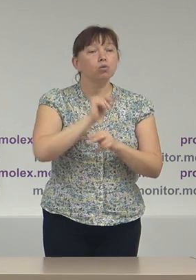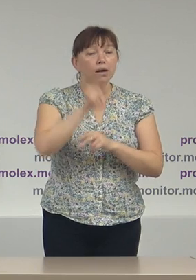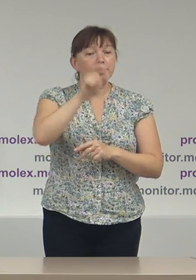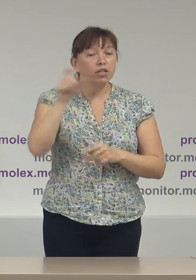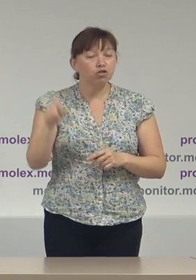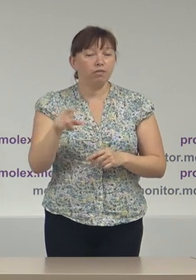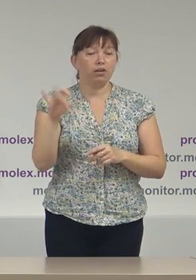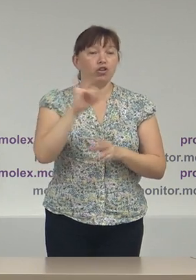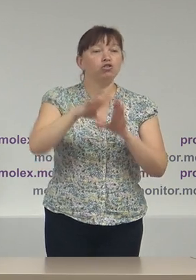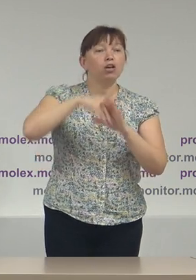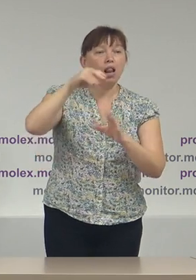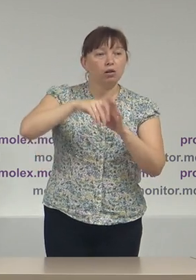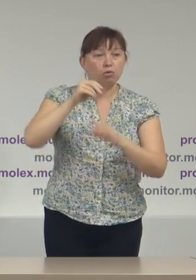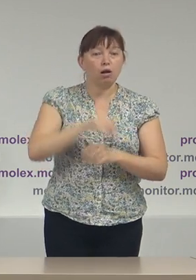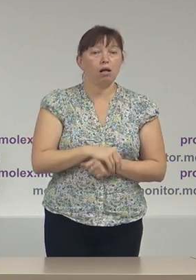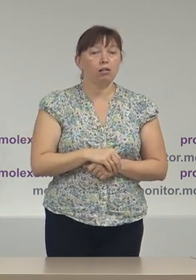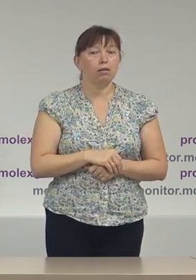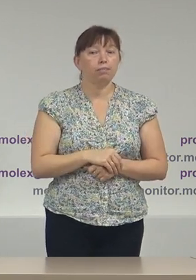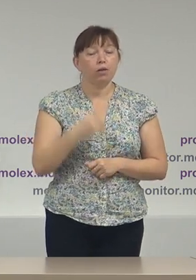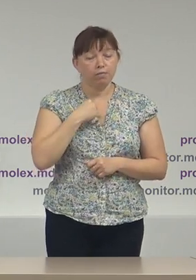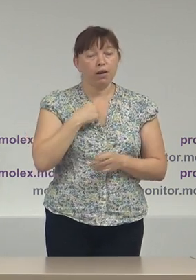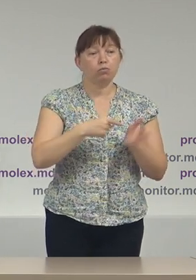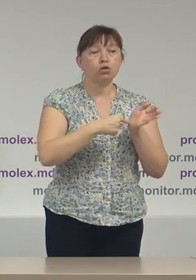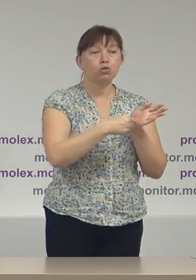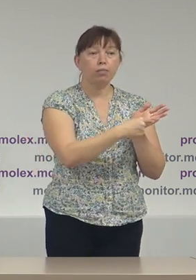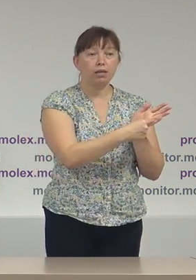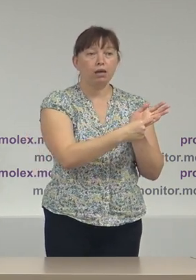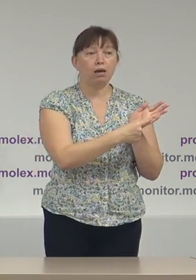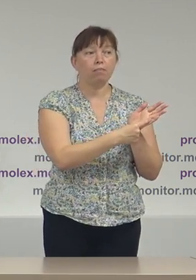electorală, aici, vrem să subliniem